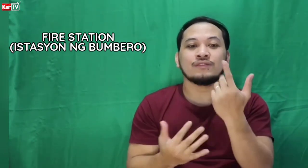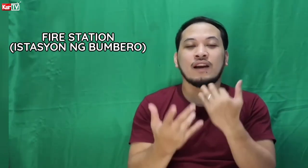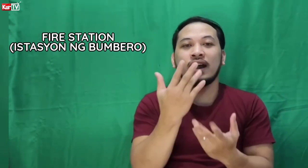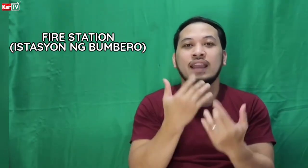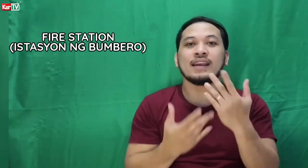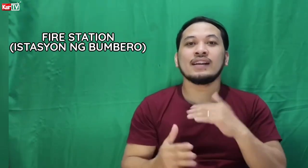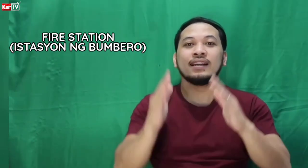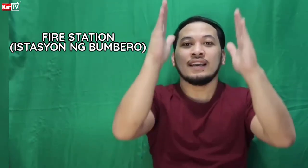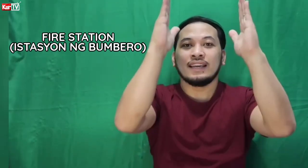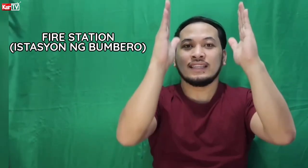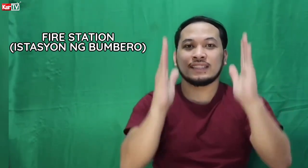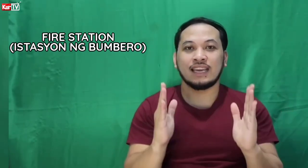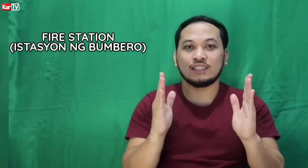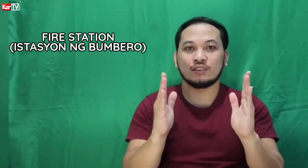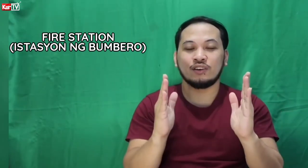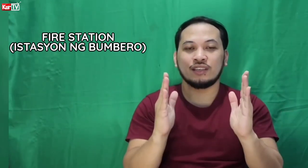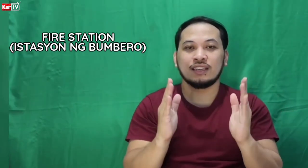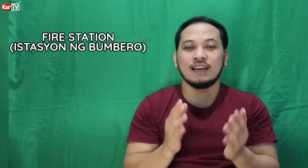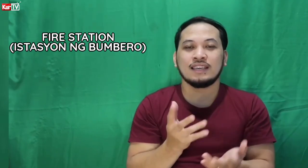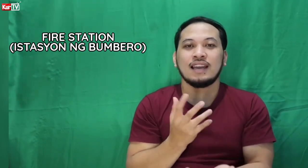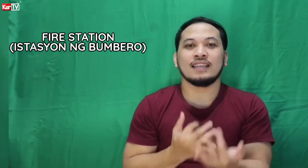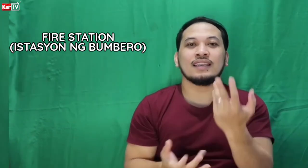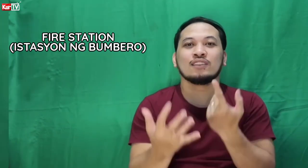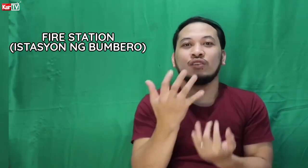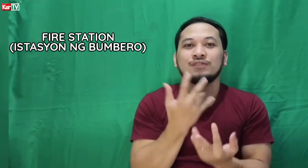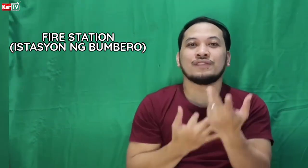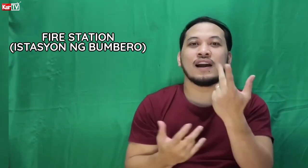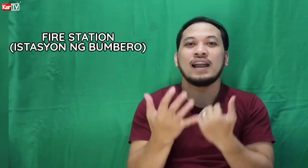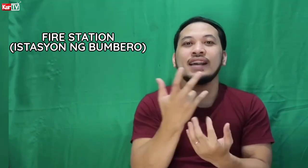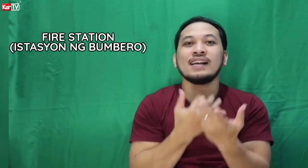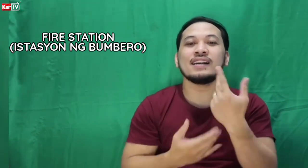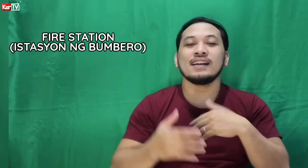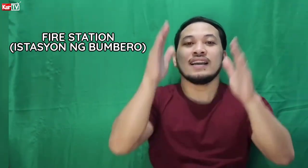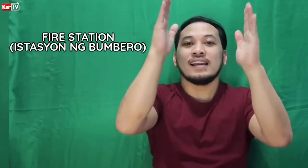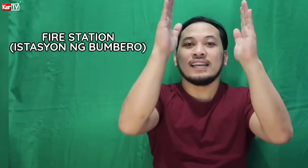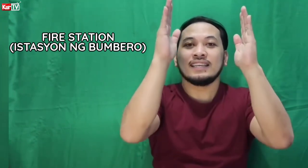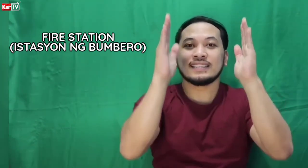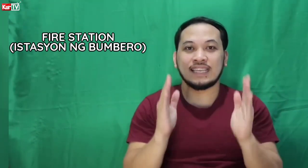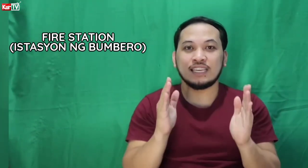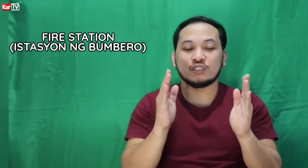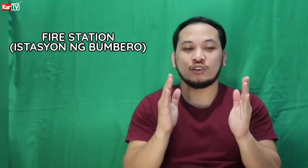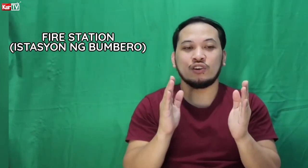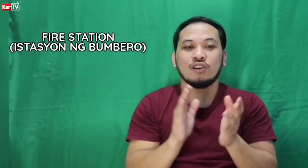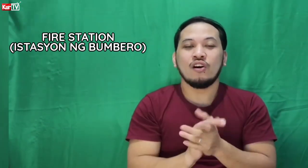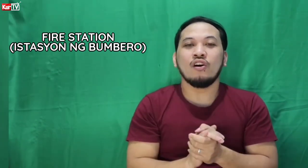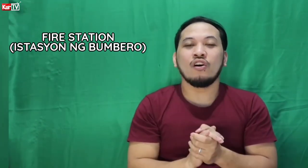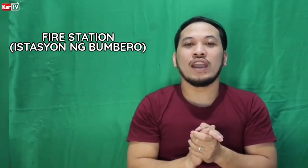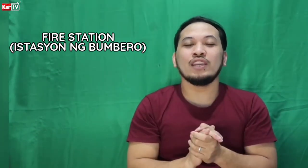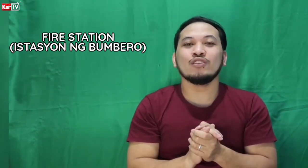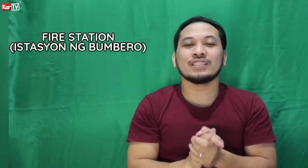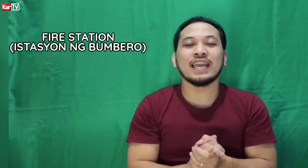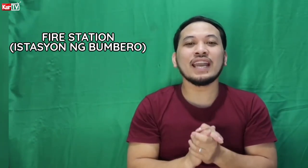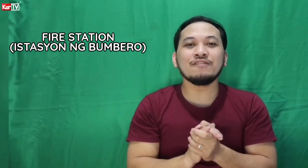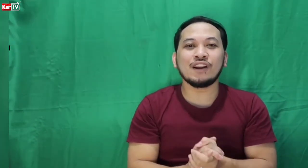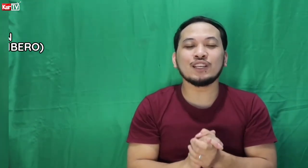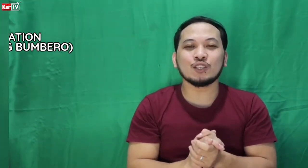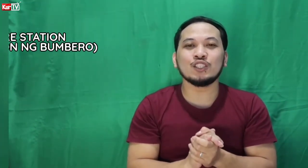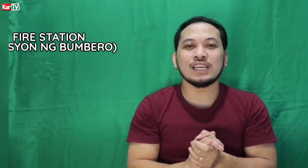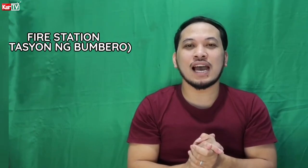Fire. Station. Ayan. Gento. Fire. Station. Okay. Yung second version niya